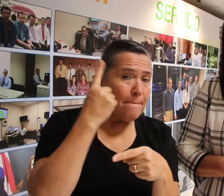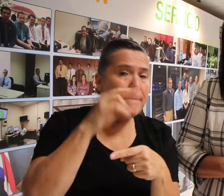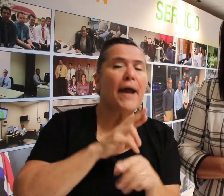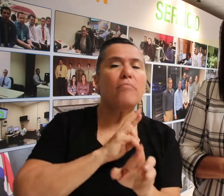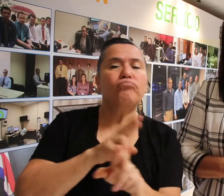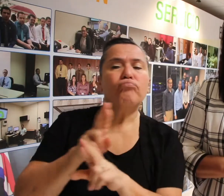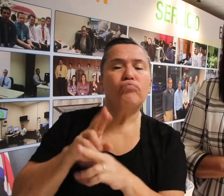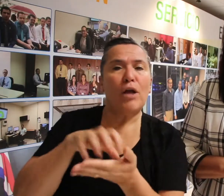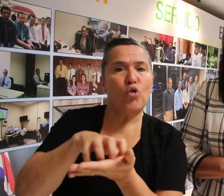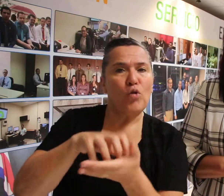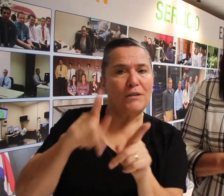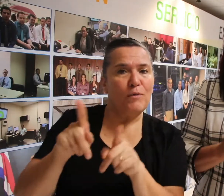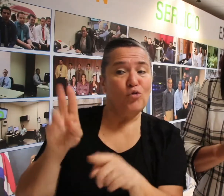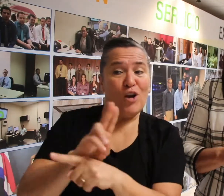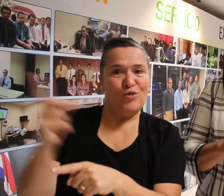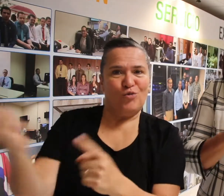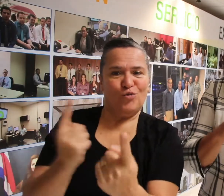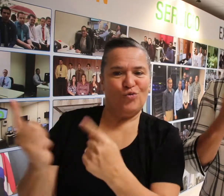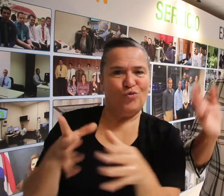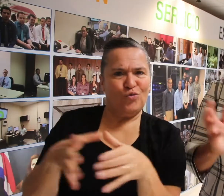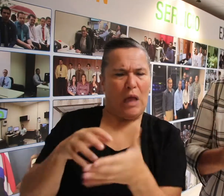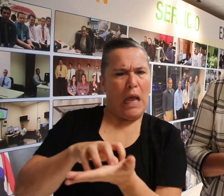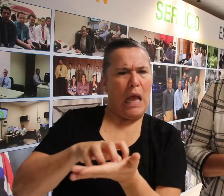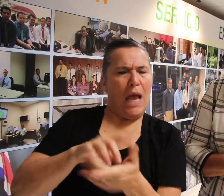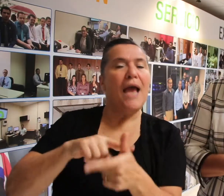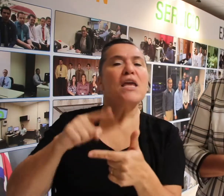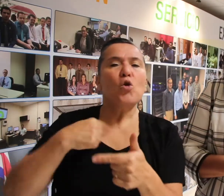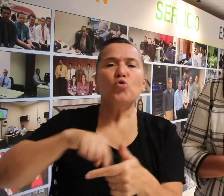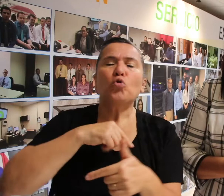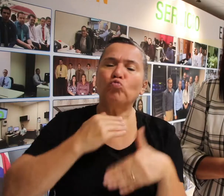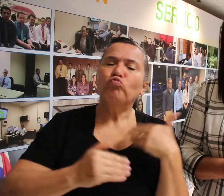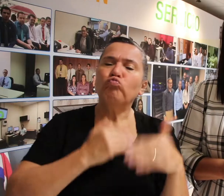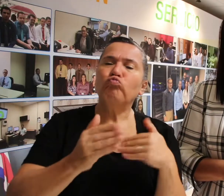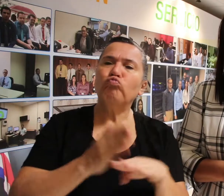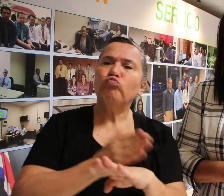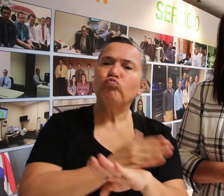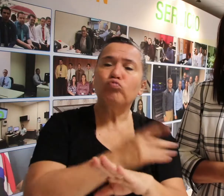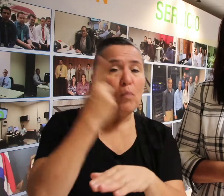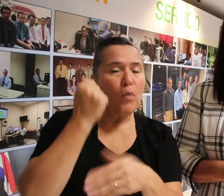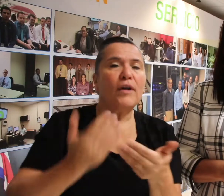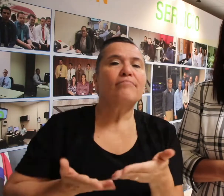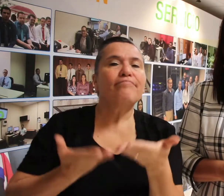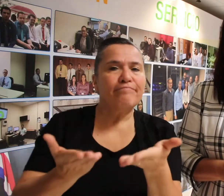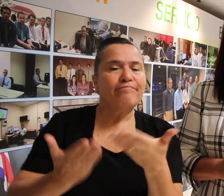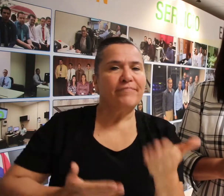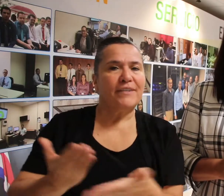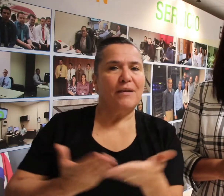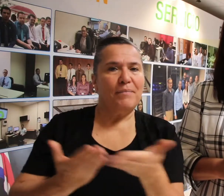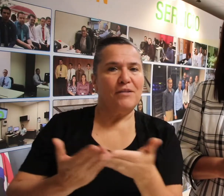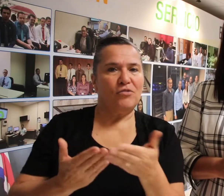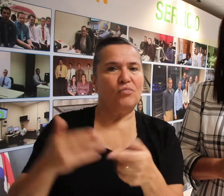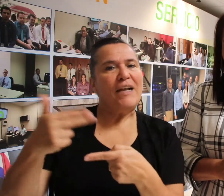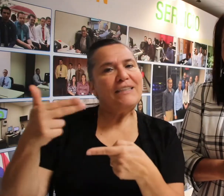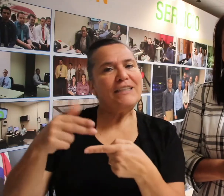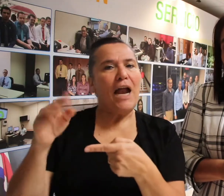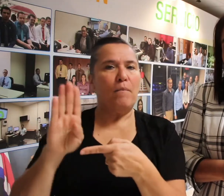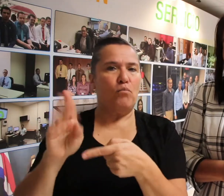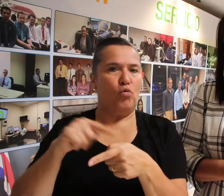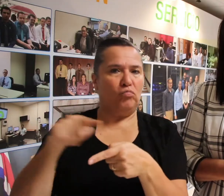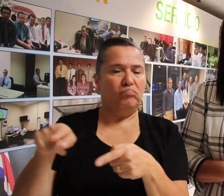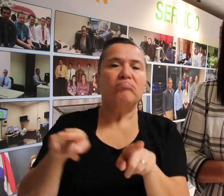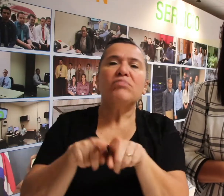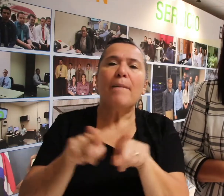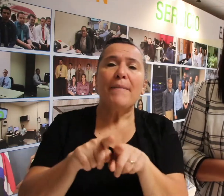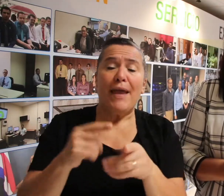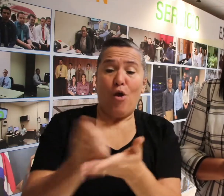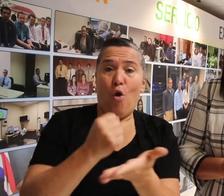responder las dudas de las personas usuarias y está en constante evolución porque ya va a prestar servicios también a través del chatbot. Hoy también estamos trabajando en el área